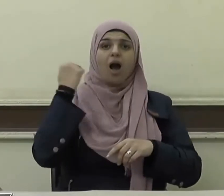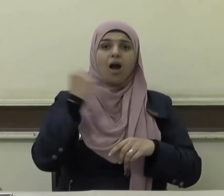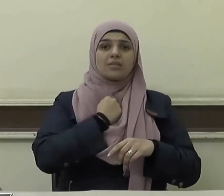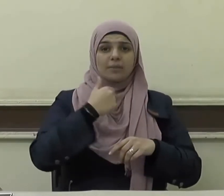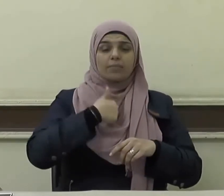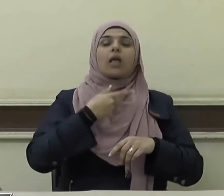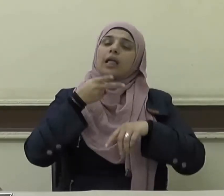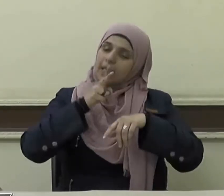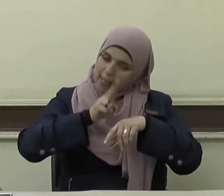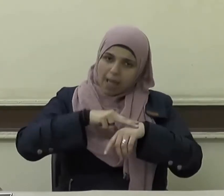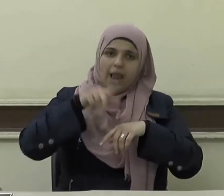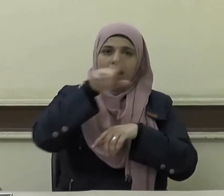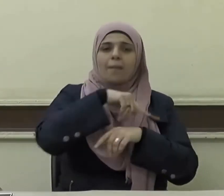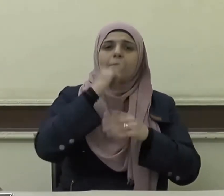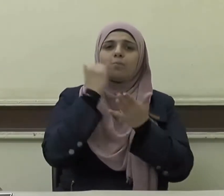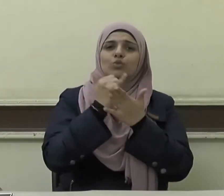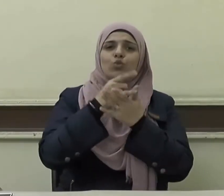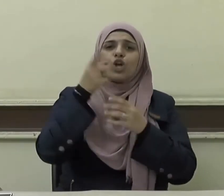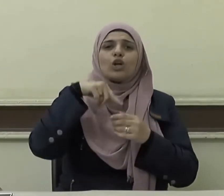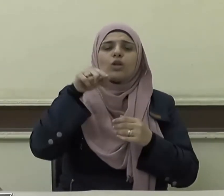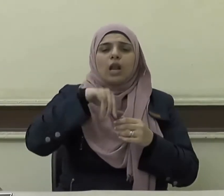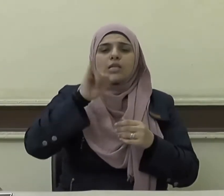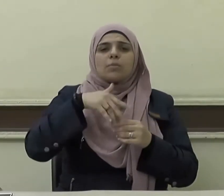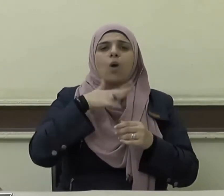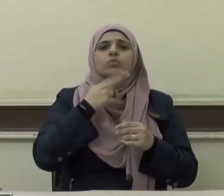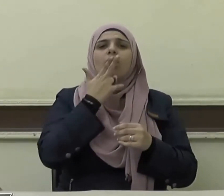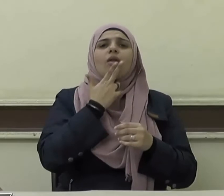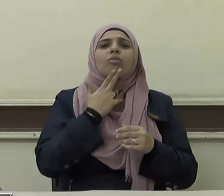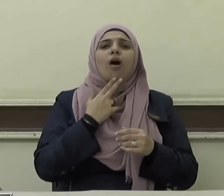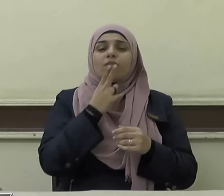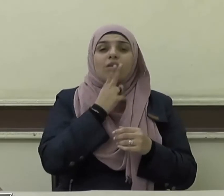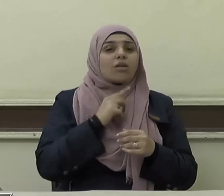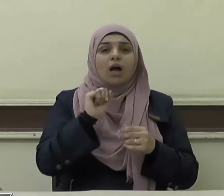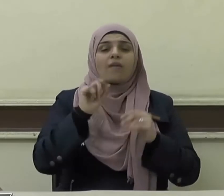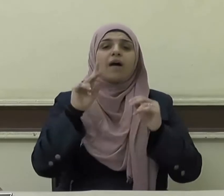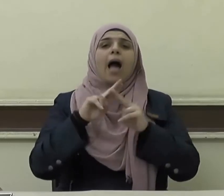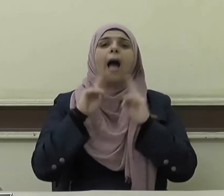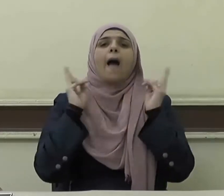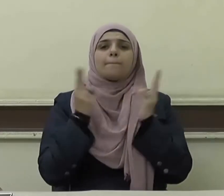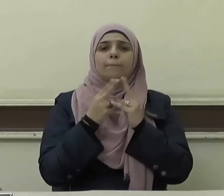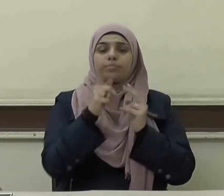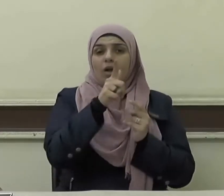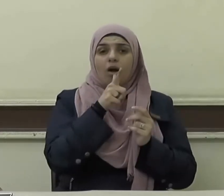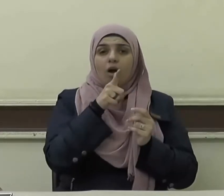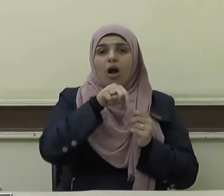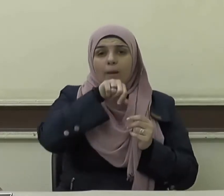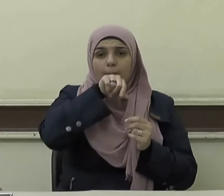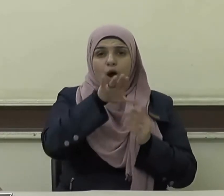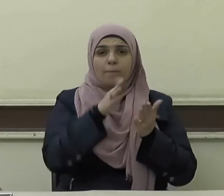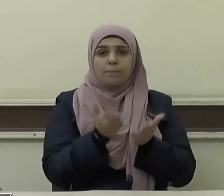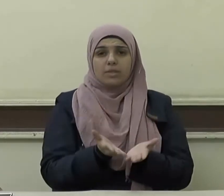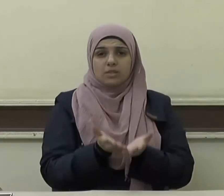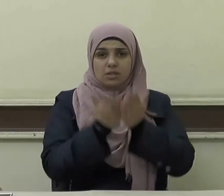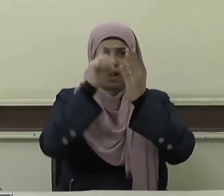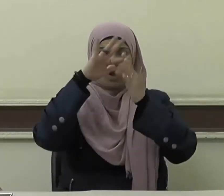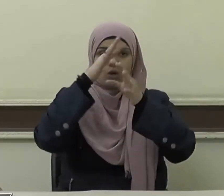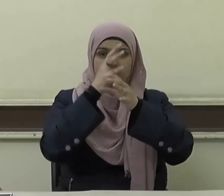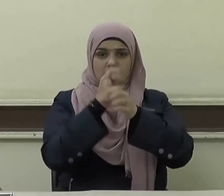عني كذلك بالنظافة العامة فقال صلى الله عليه وسلم